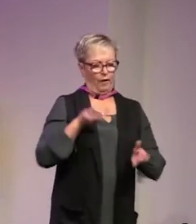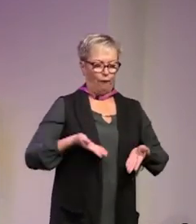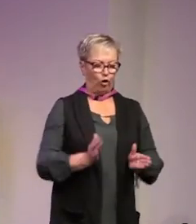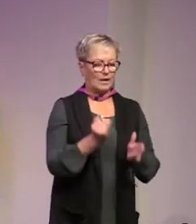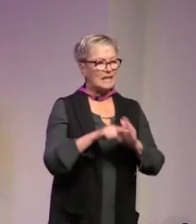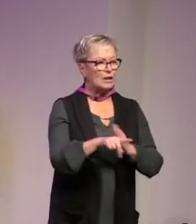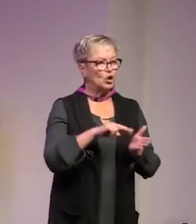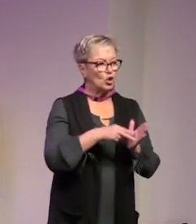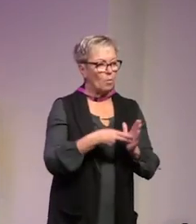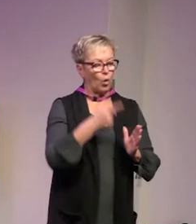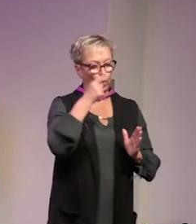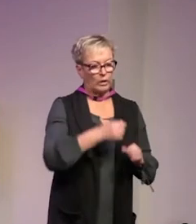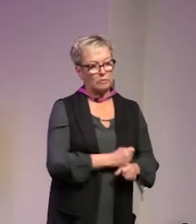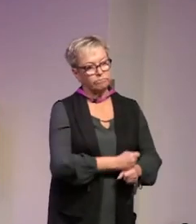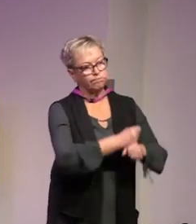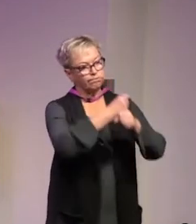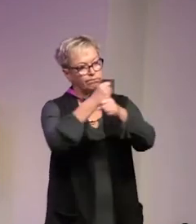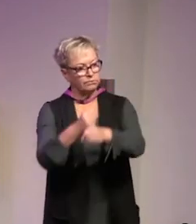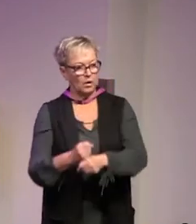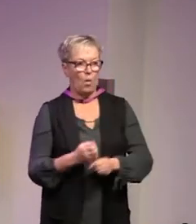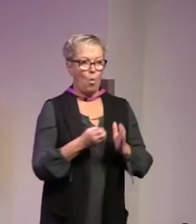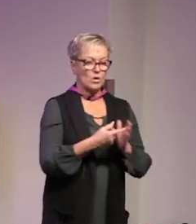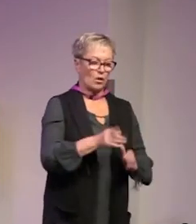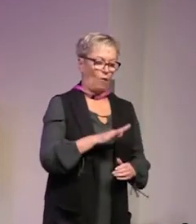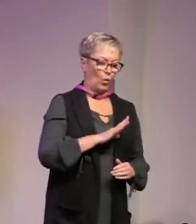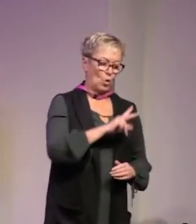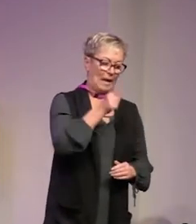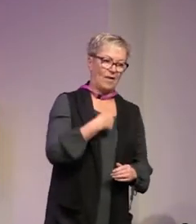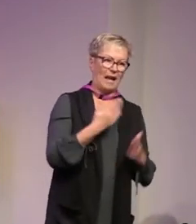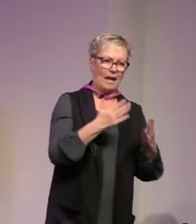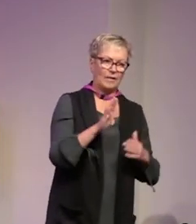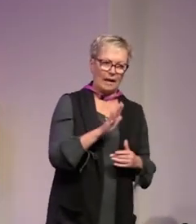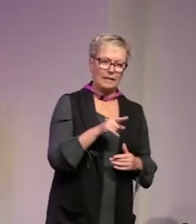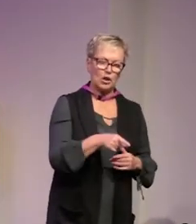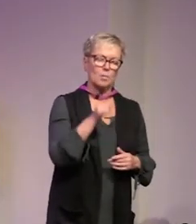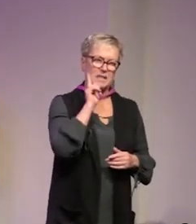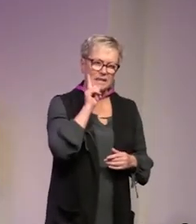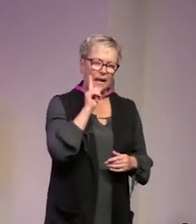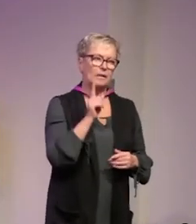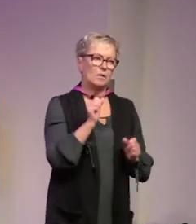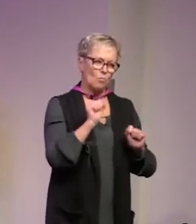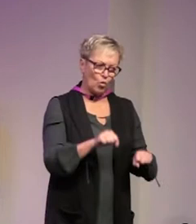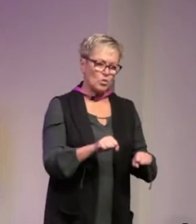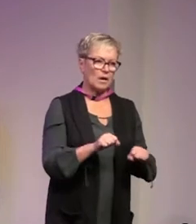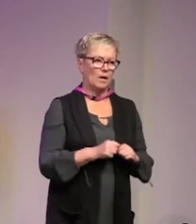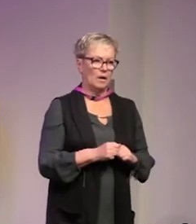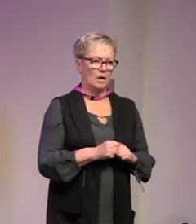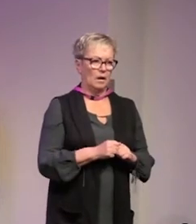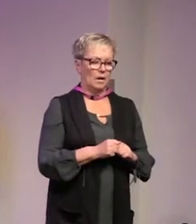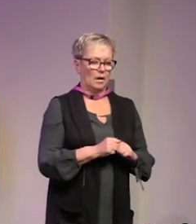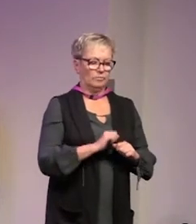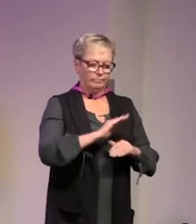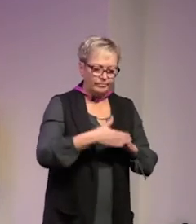födas in i det systemet och tror att det är evigt för att det har funnits så länge vi har levt utan det är ju någonting som ständigt måste